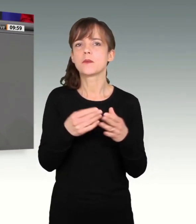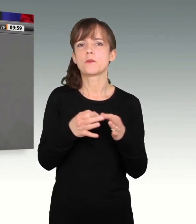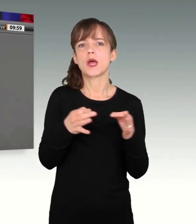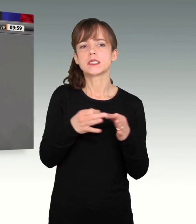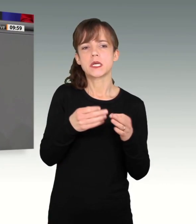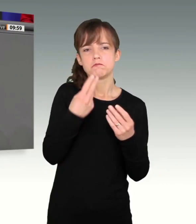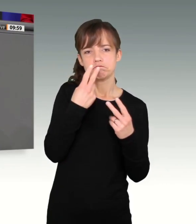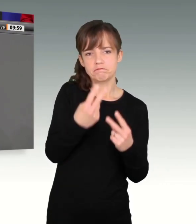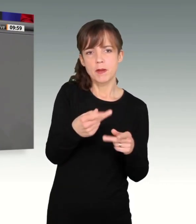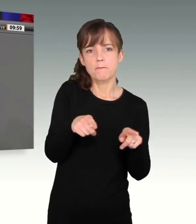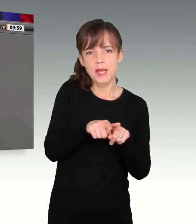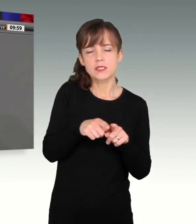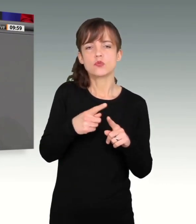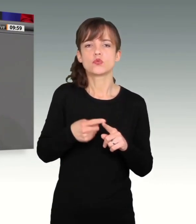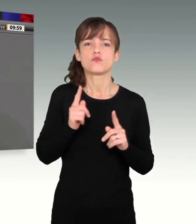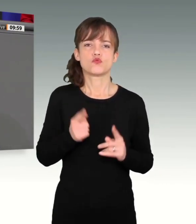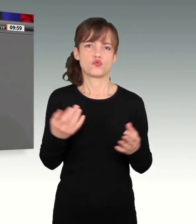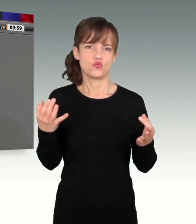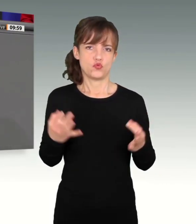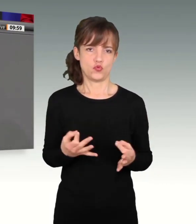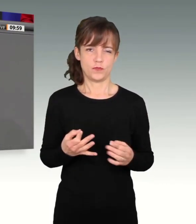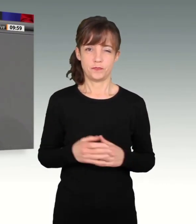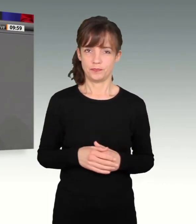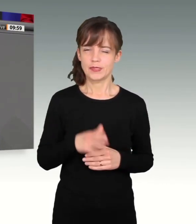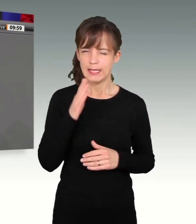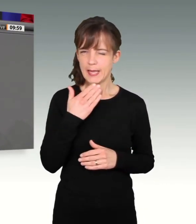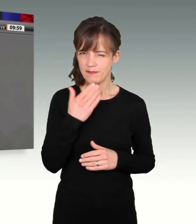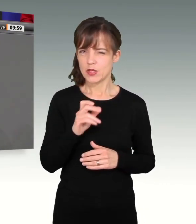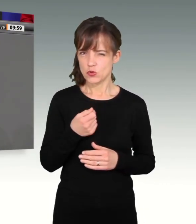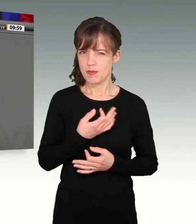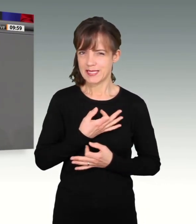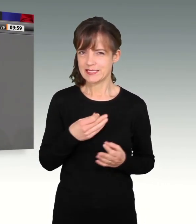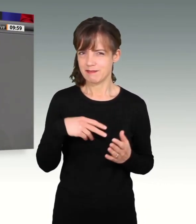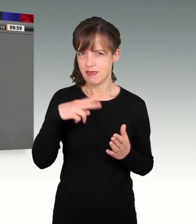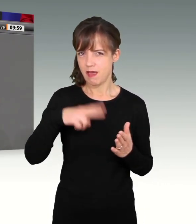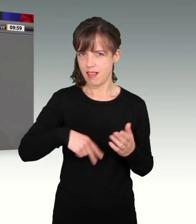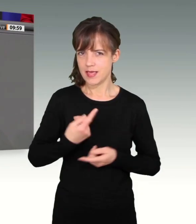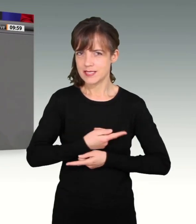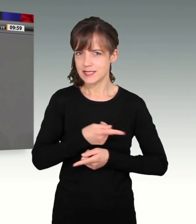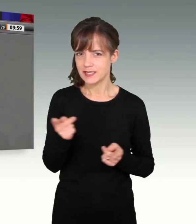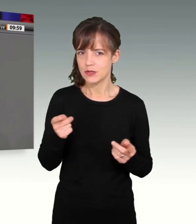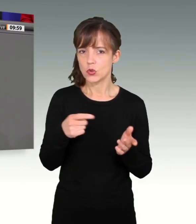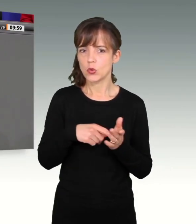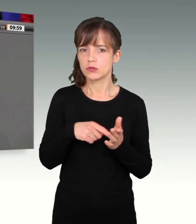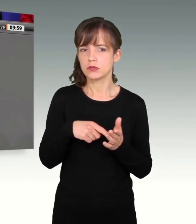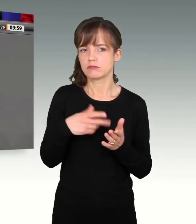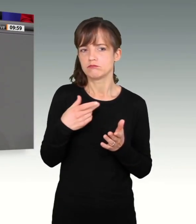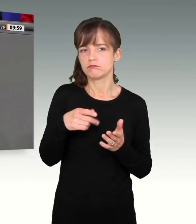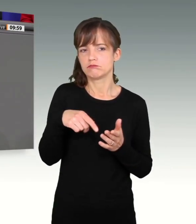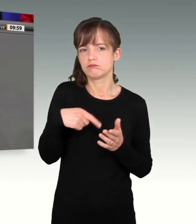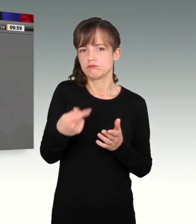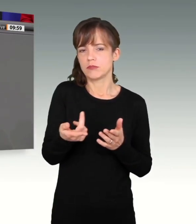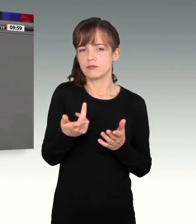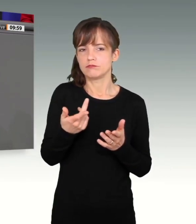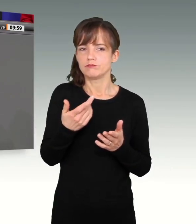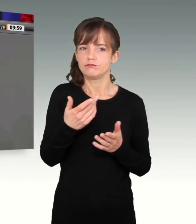darum erforderlich. Lesen Sie das bitte gerne alles nochmal ausführlich nach, weil dazu werden wir ja noch Gelegenheit haben. Und darum